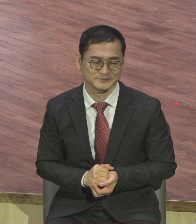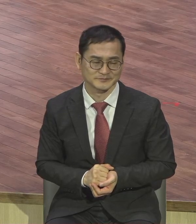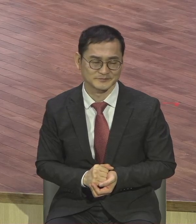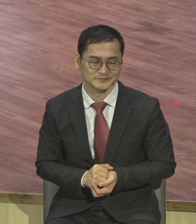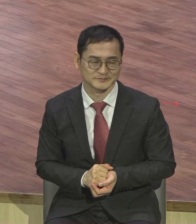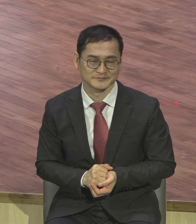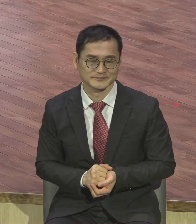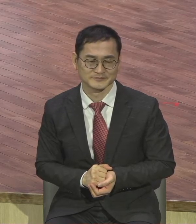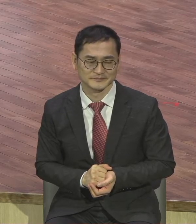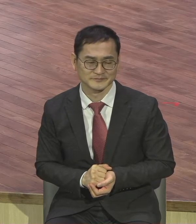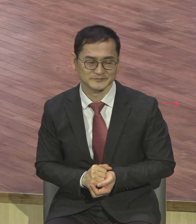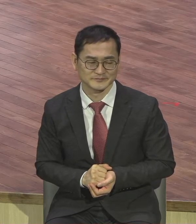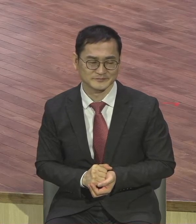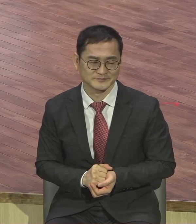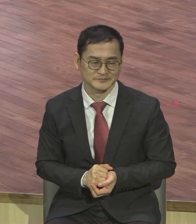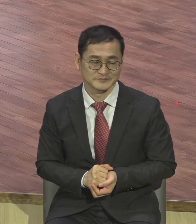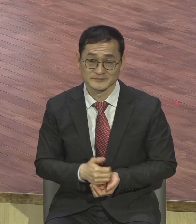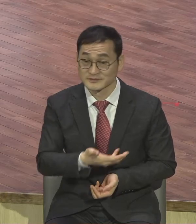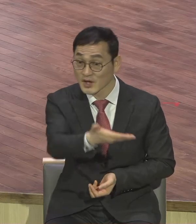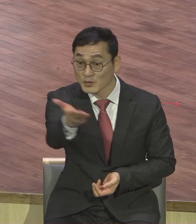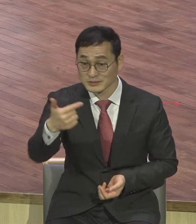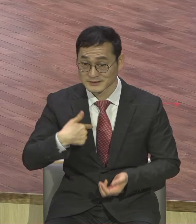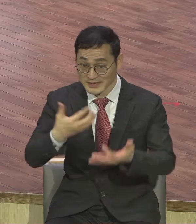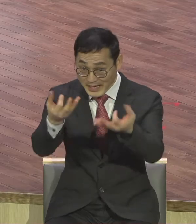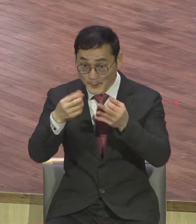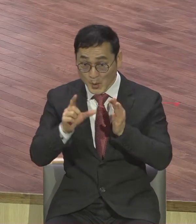가서 큰 근심 걱정이 많아 보입니까 행복해 보입니까